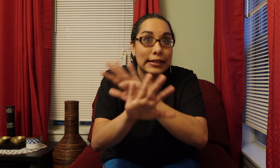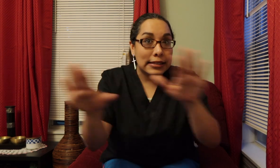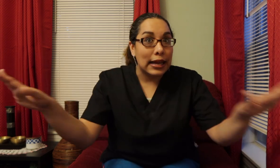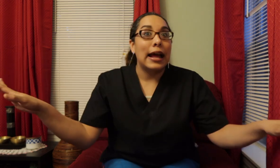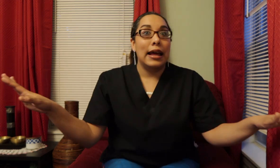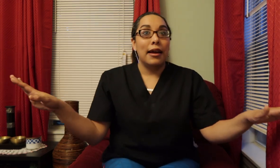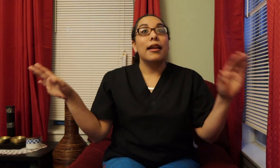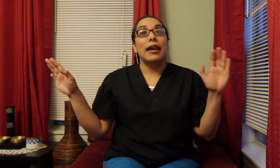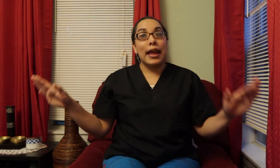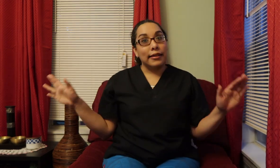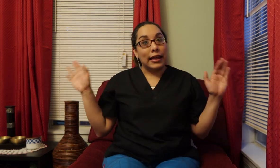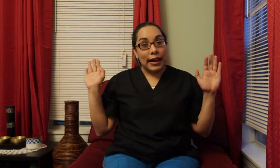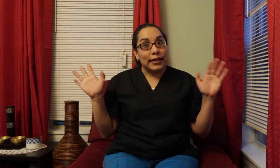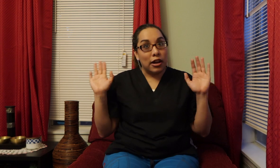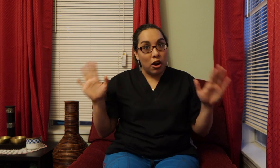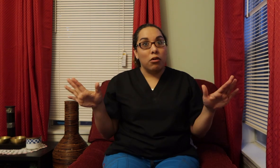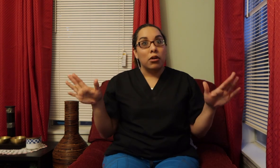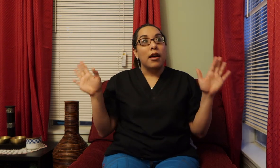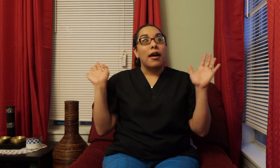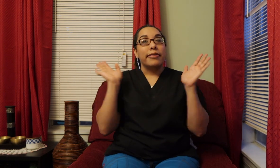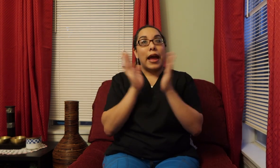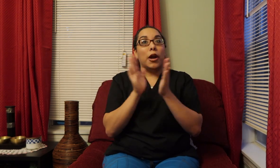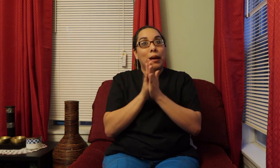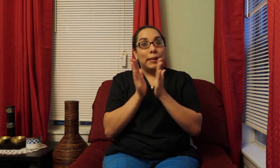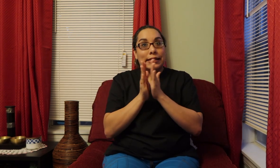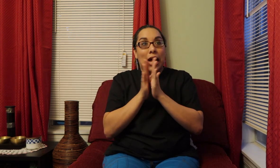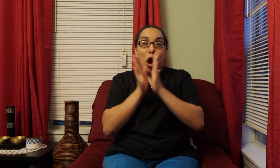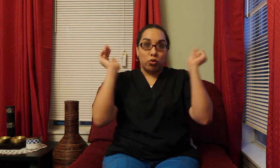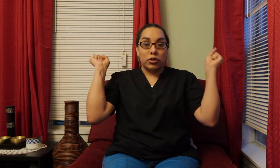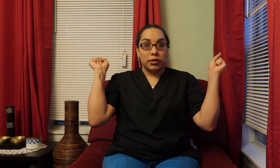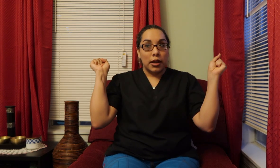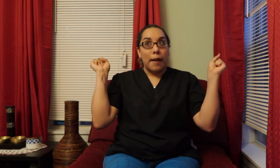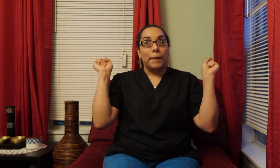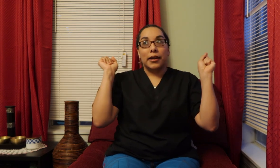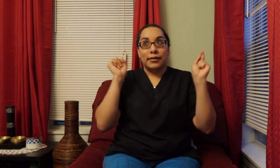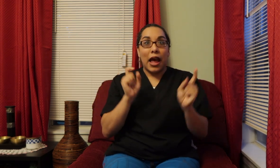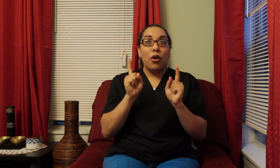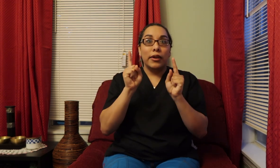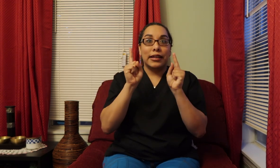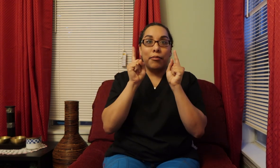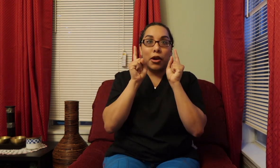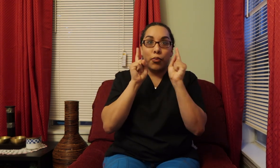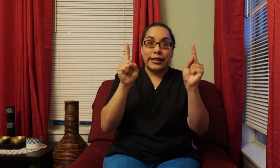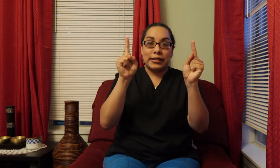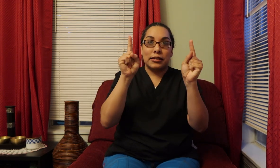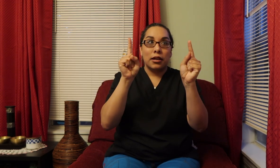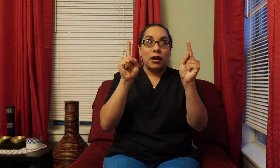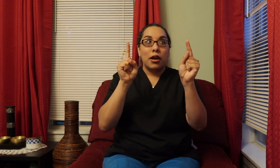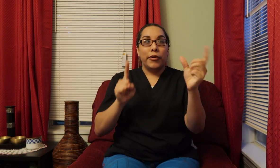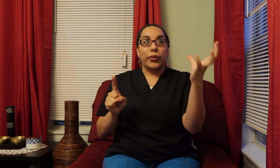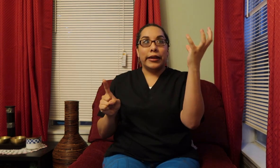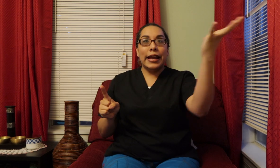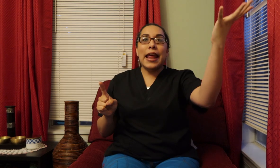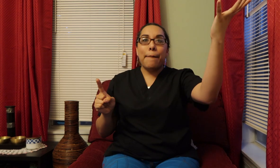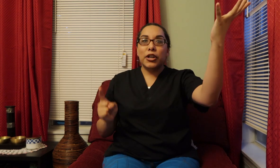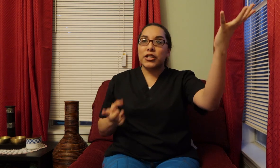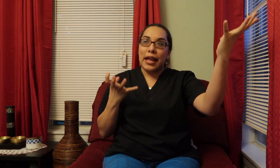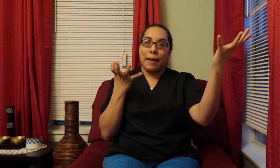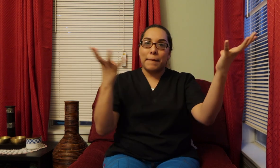Let Teresa know That her baby is gone Because now It's gonna be a race Between the kidnappers And the